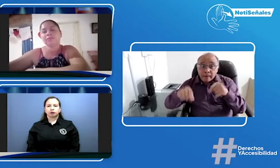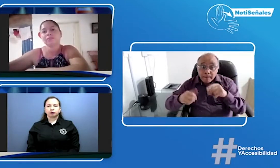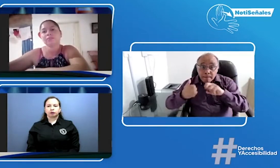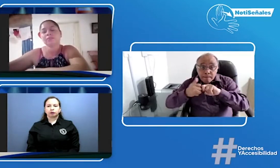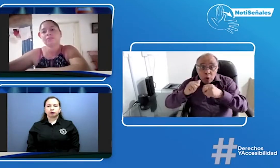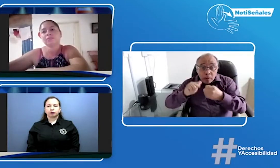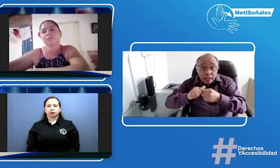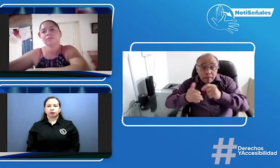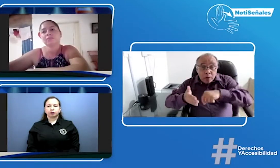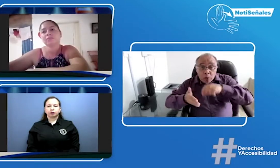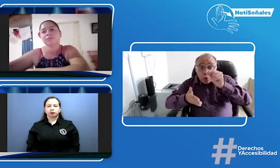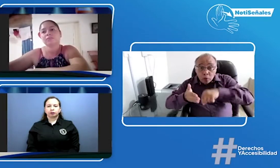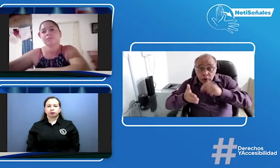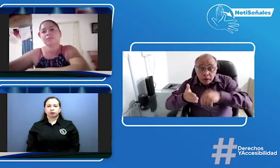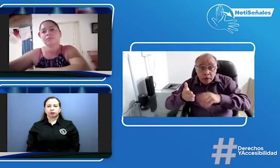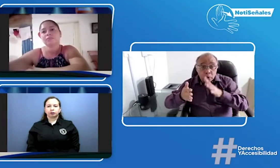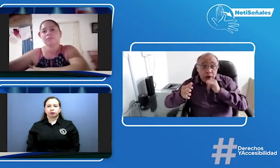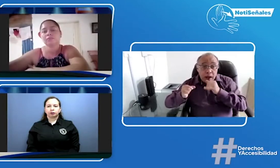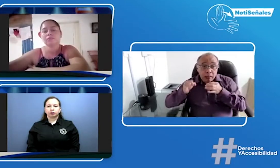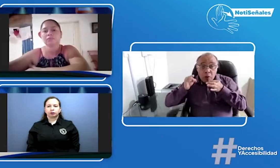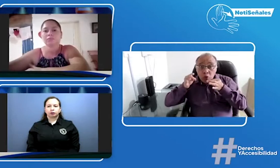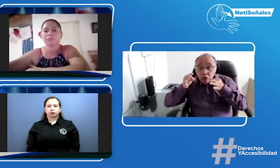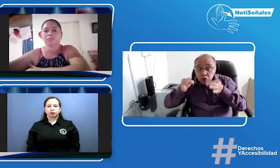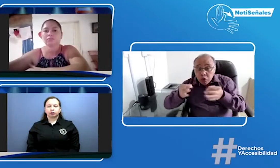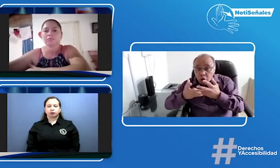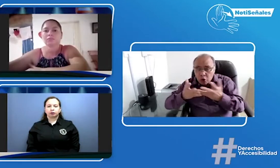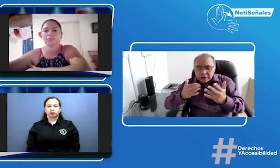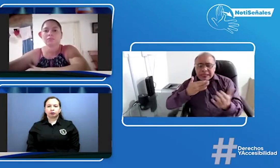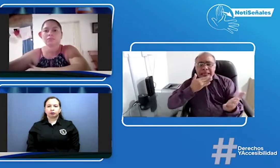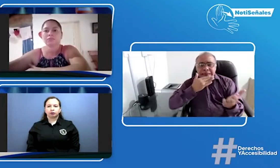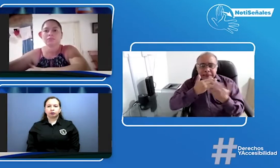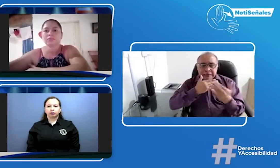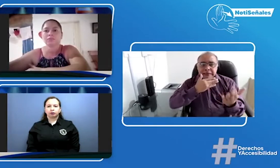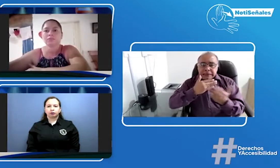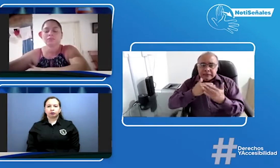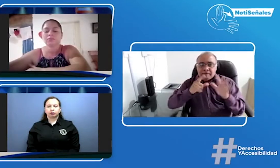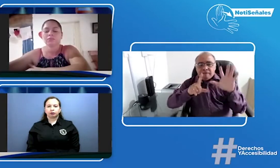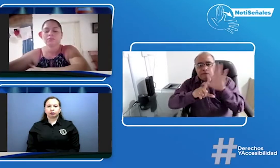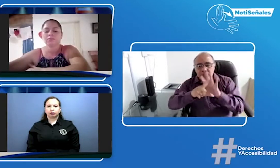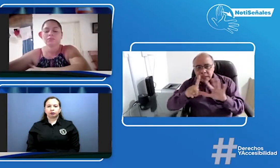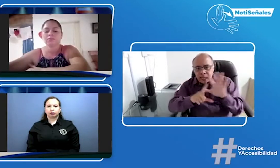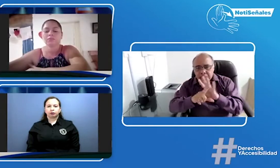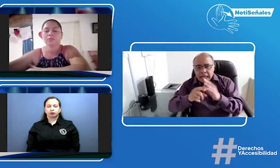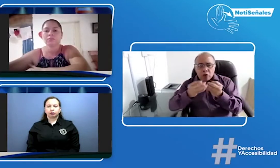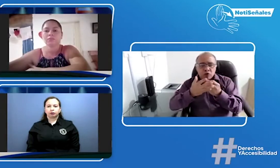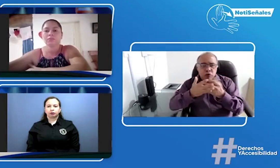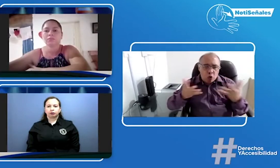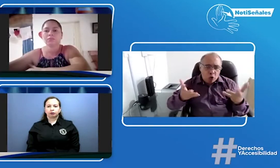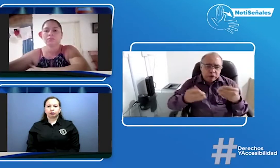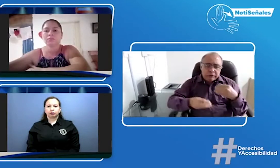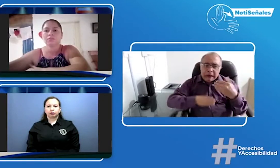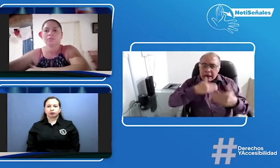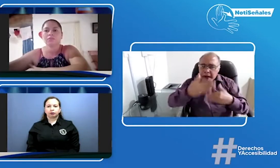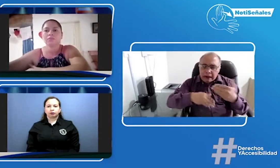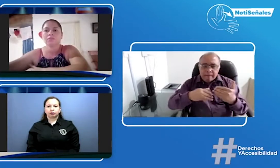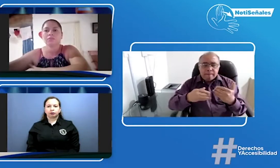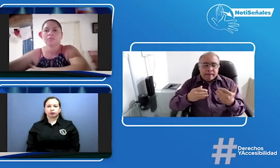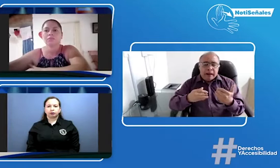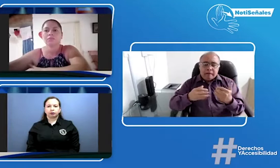también para que desde los otros municipios donde estén sucediendo esta clase de situaciones vean lo que se está haciendo y también nos